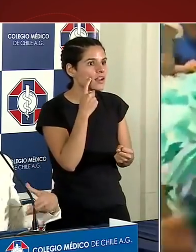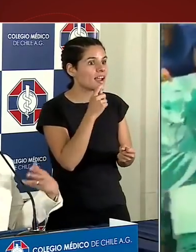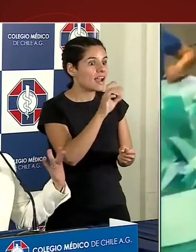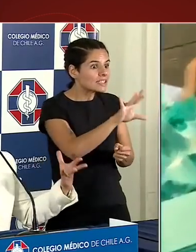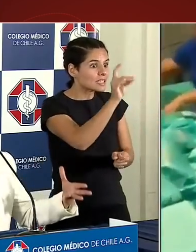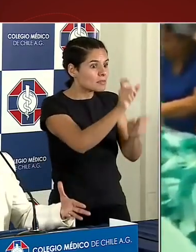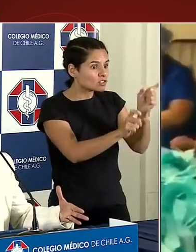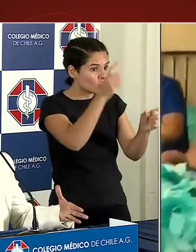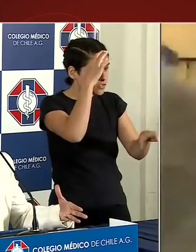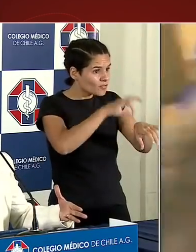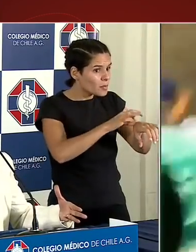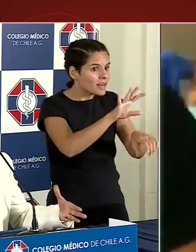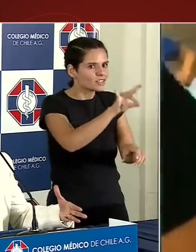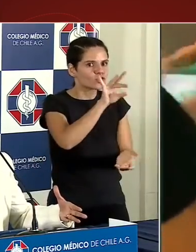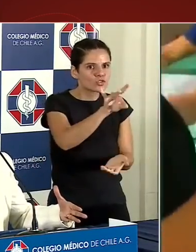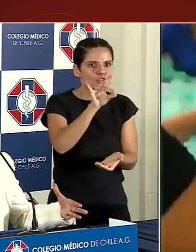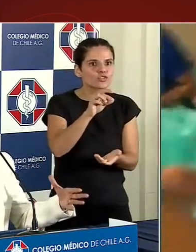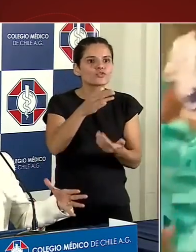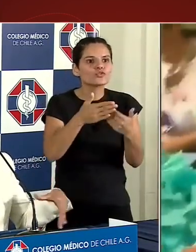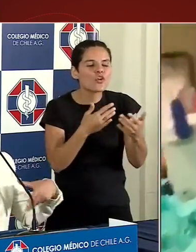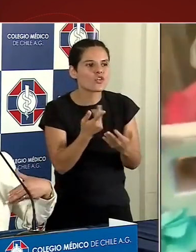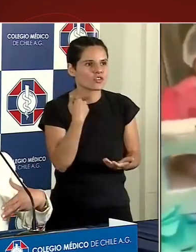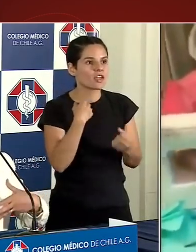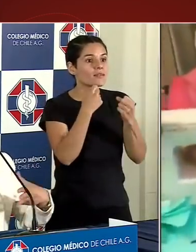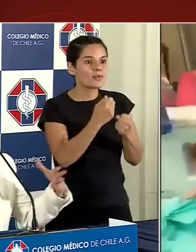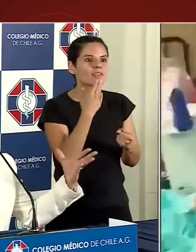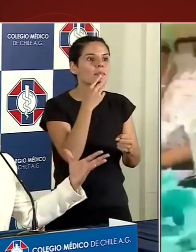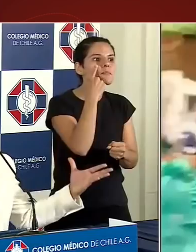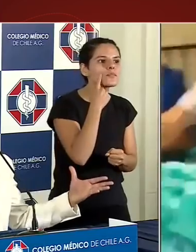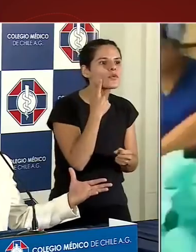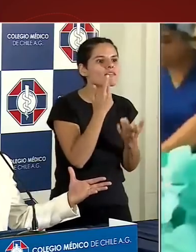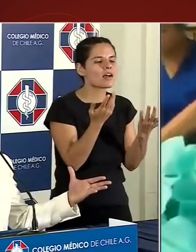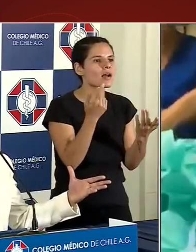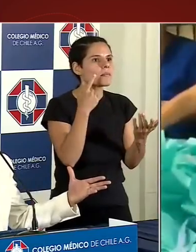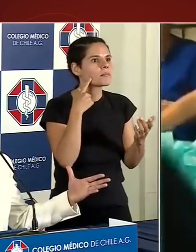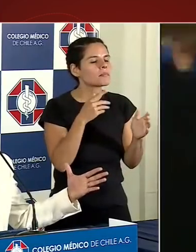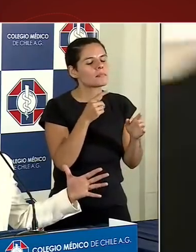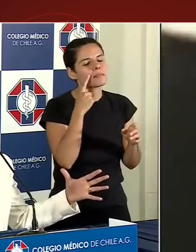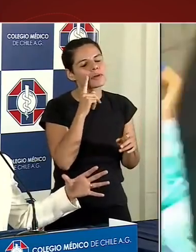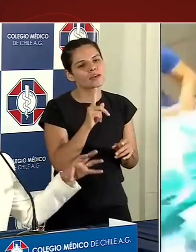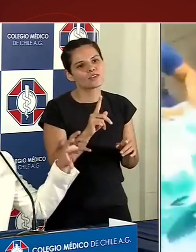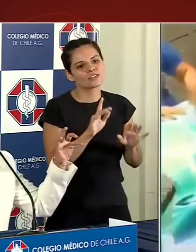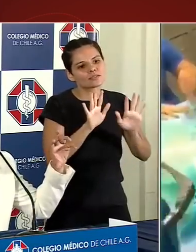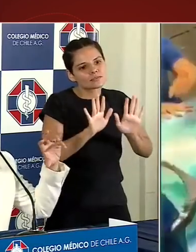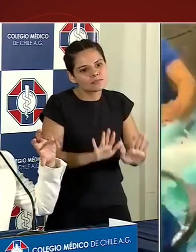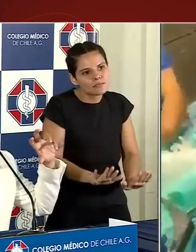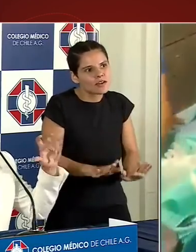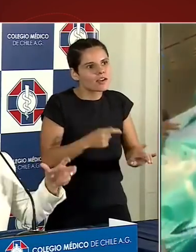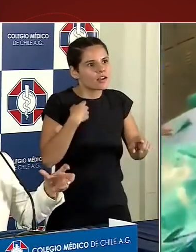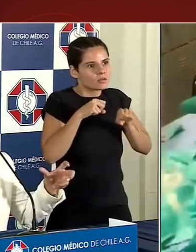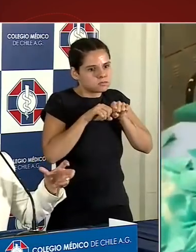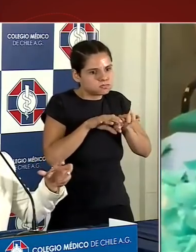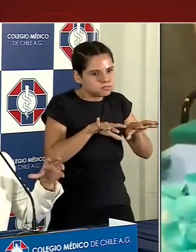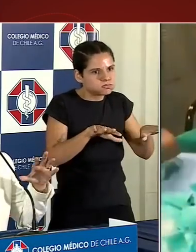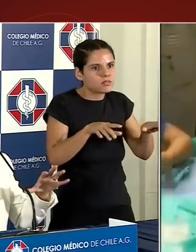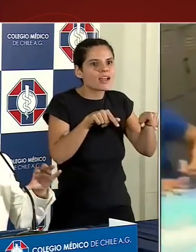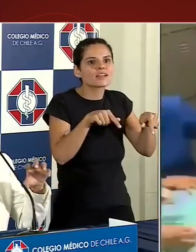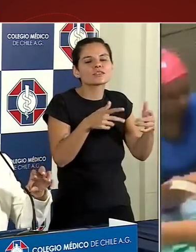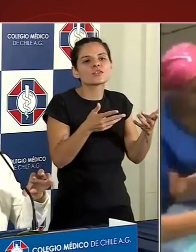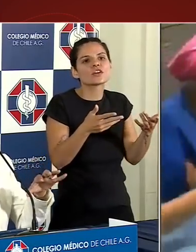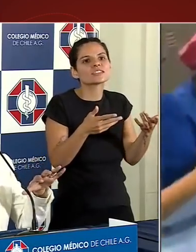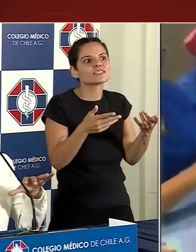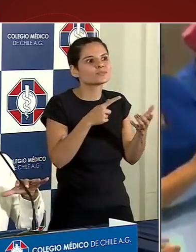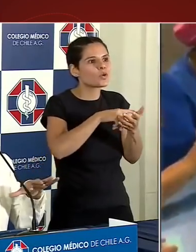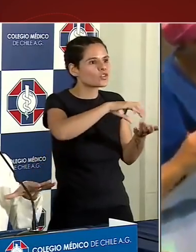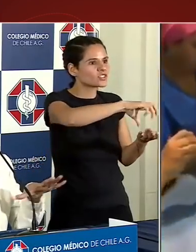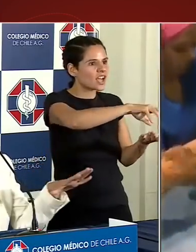tener más capacidad de testeo, pero no seguir diseminando en el momento porque si no, esto es como llaves. Es muy